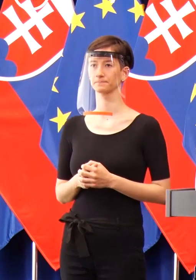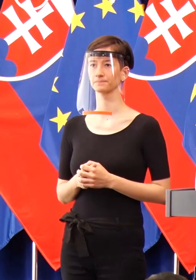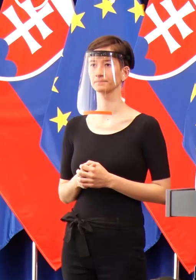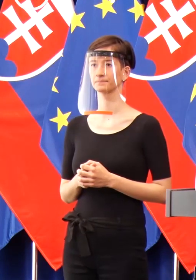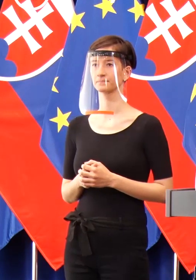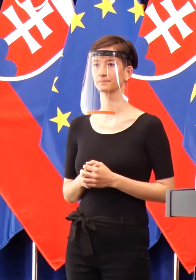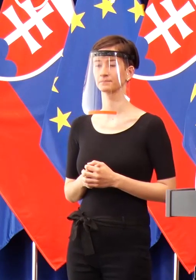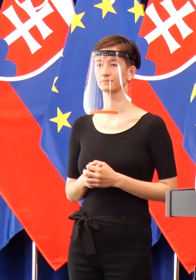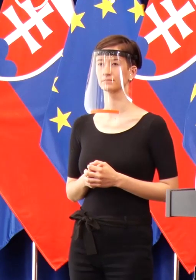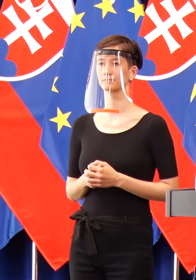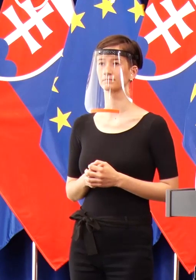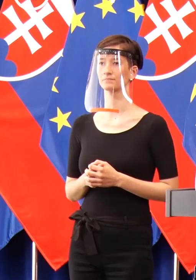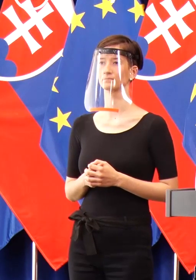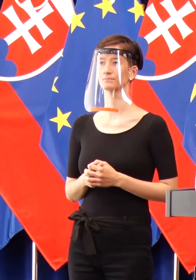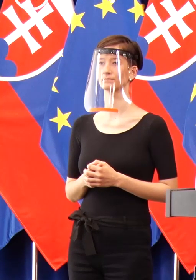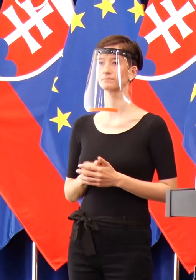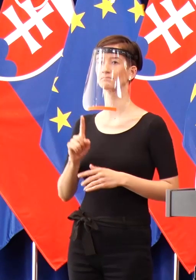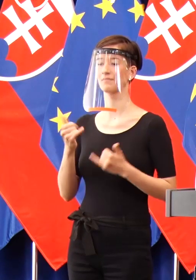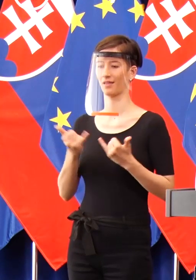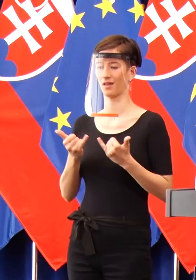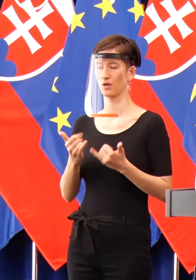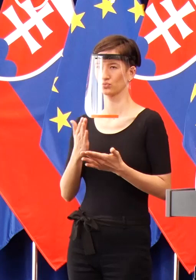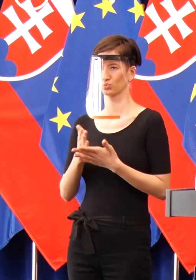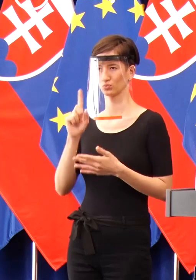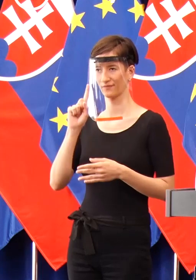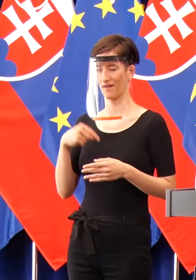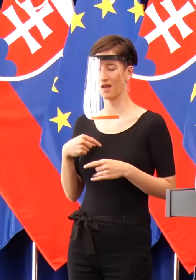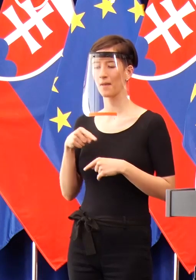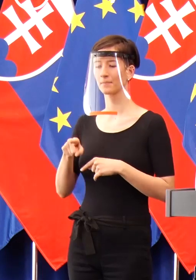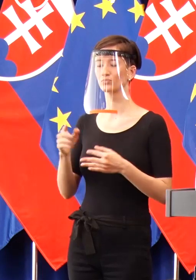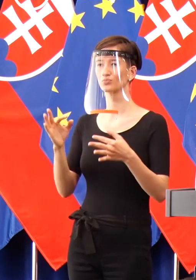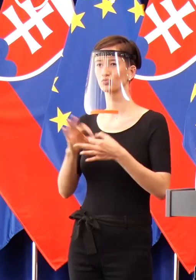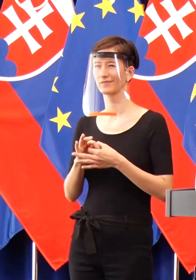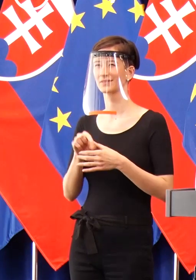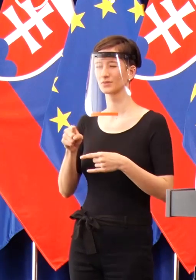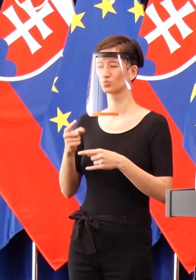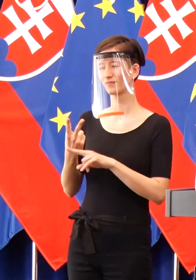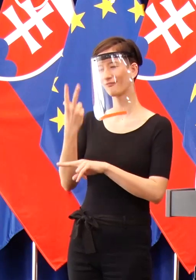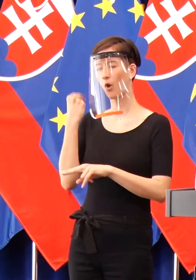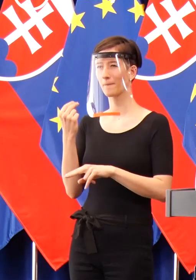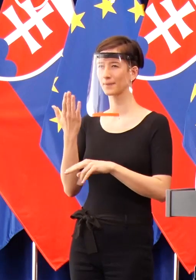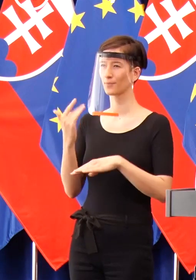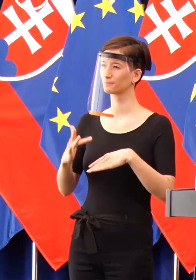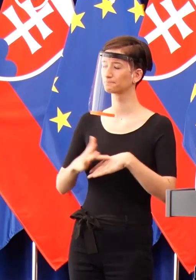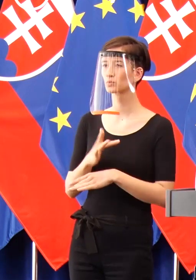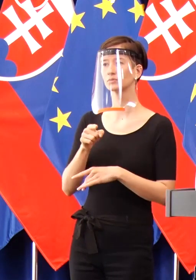Lenže dnes vieme, že naša intuícia a cítenie, že problém budeme mať aj v osadách,